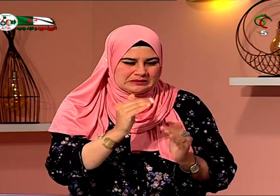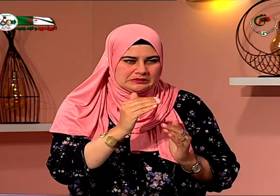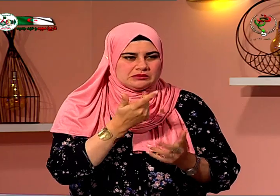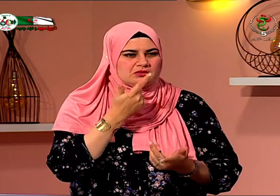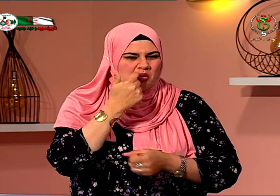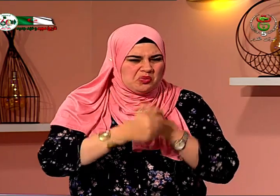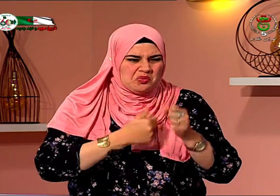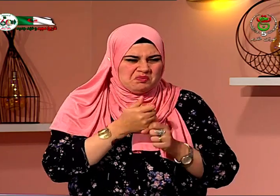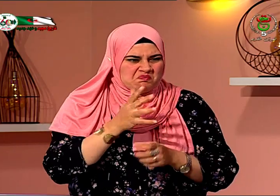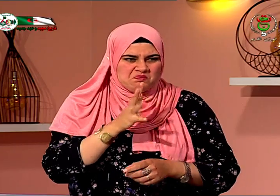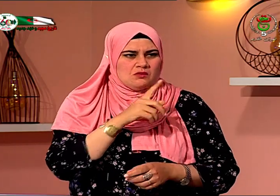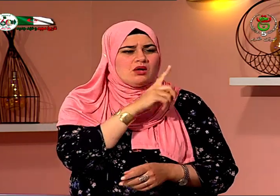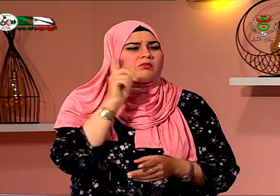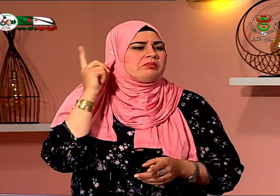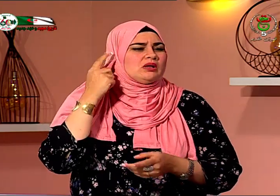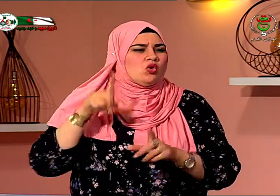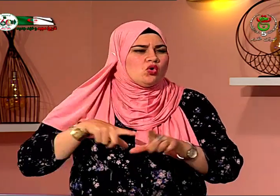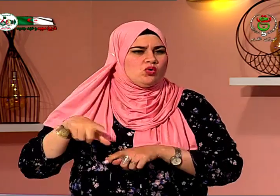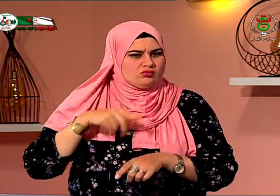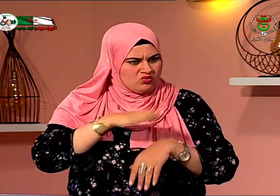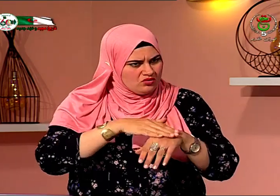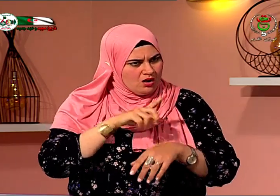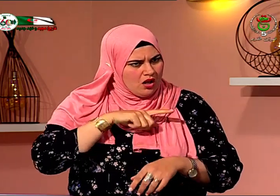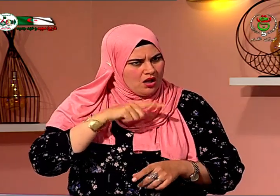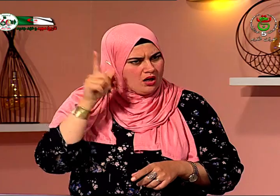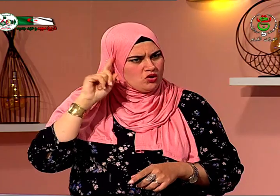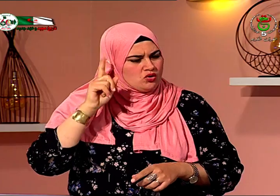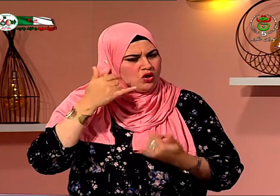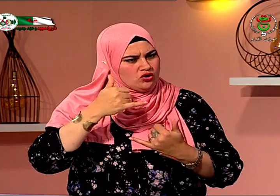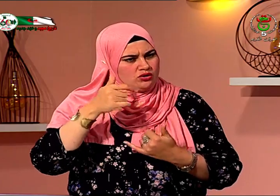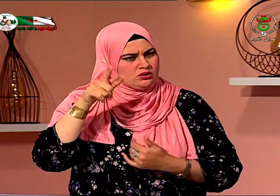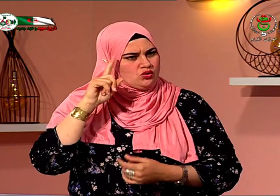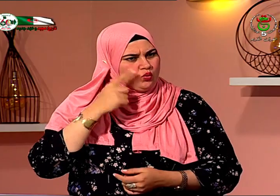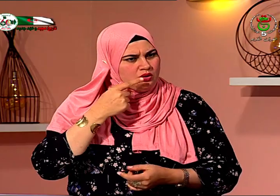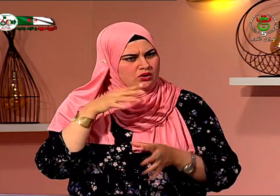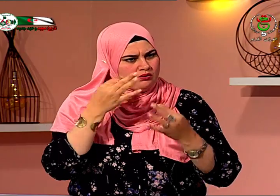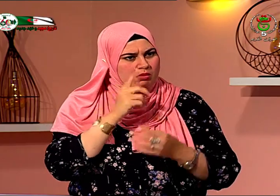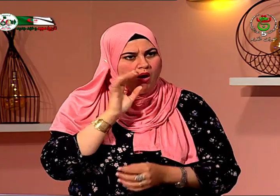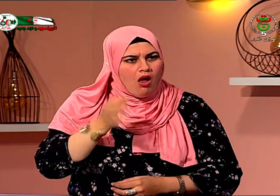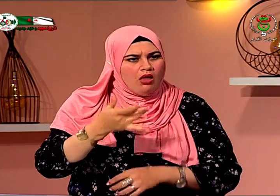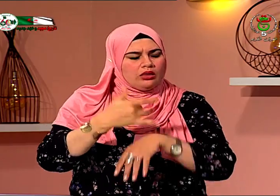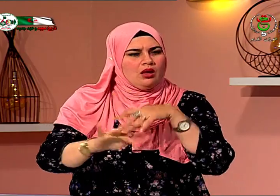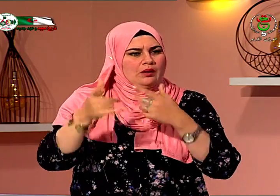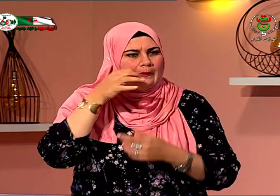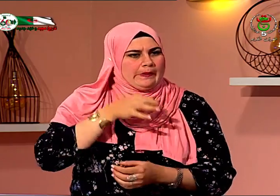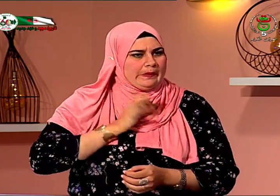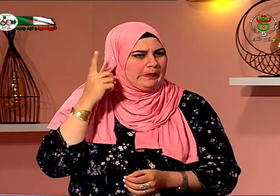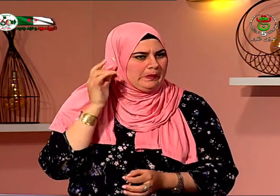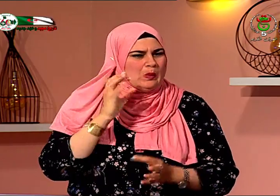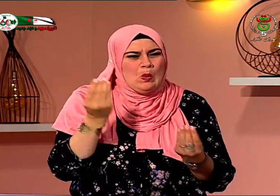المدرسة عادية مع الأطفال الصغار لكن صديق والدي أخبره أن هناك مدرسة خاصة